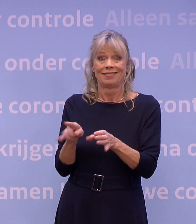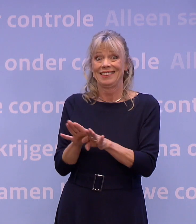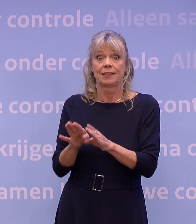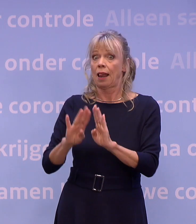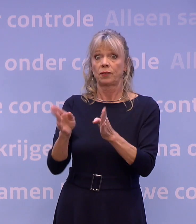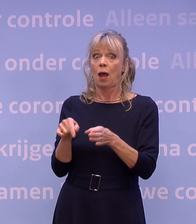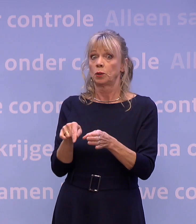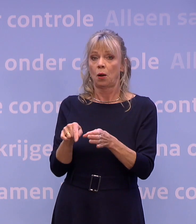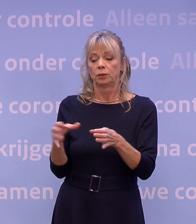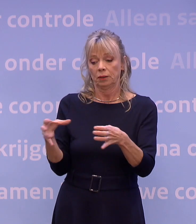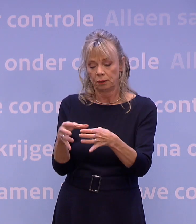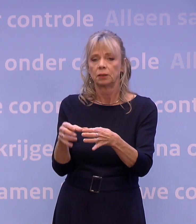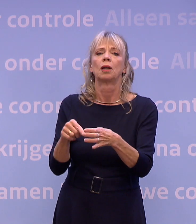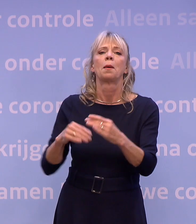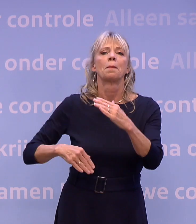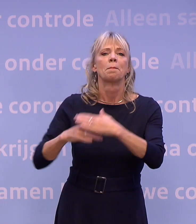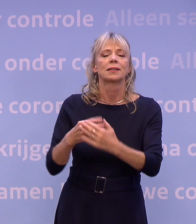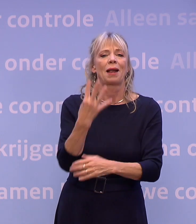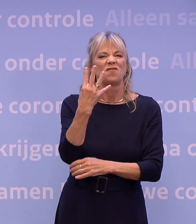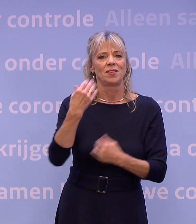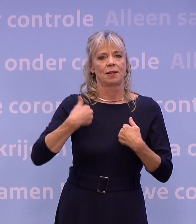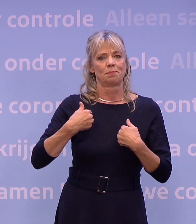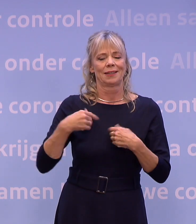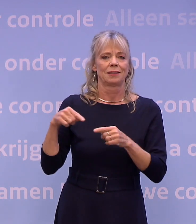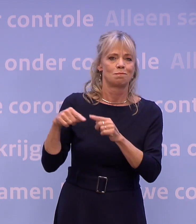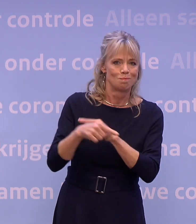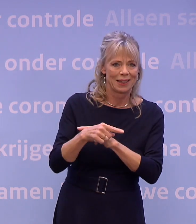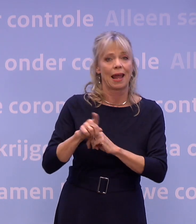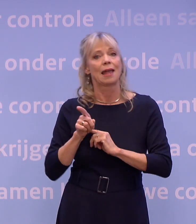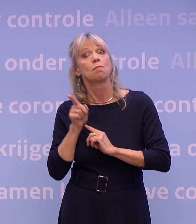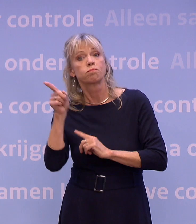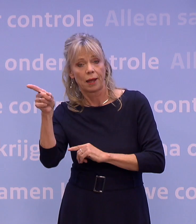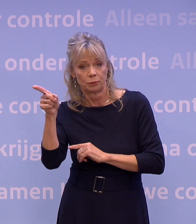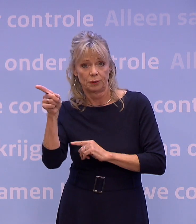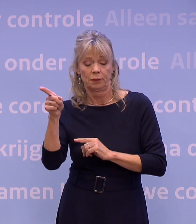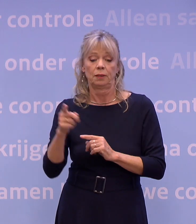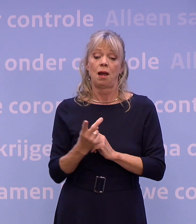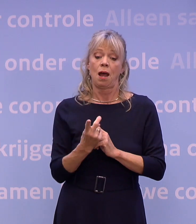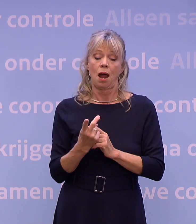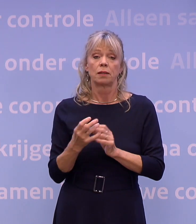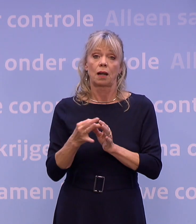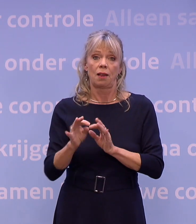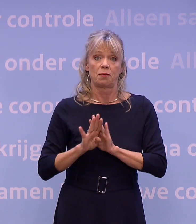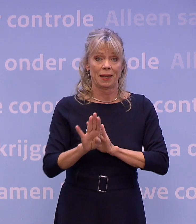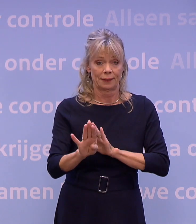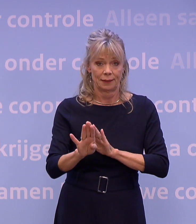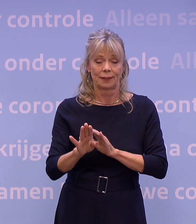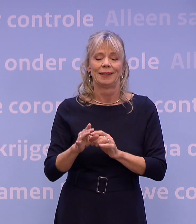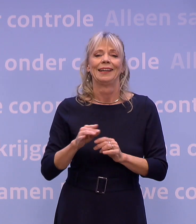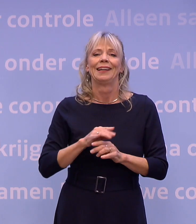geldt een maximum aantal van vier mensen binnen en buiten, op anderhalve meter en kinderen tot dertien jaar uitgezonderd.